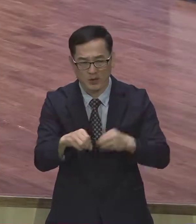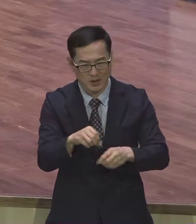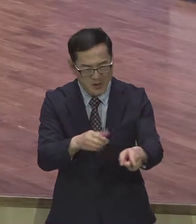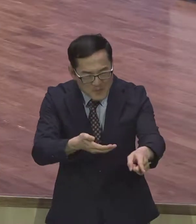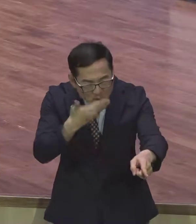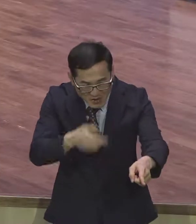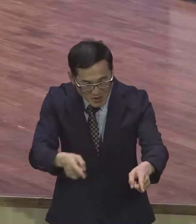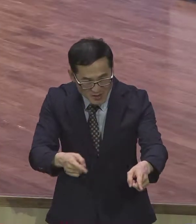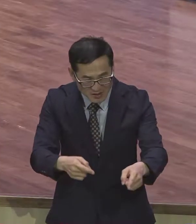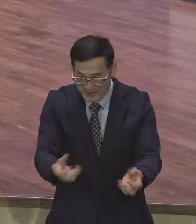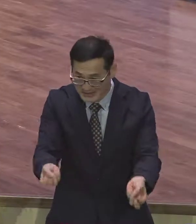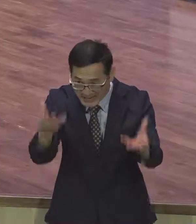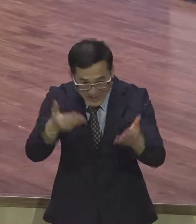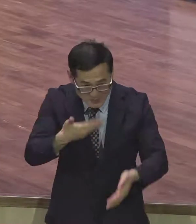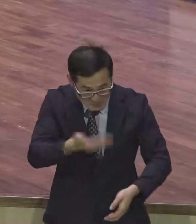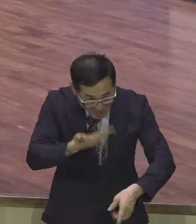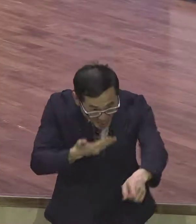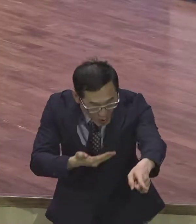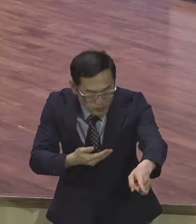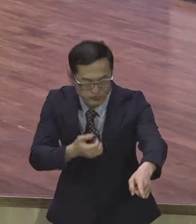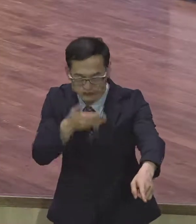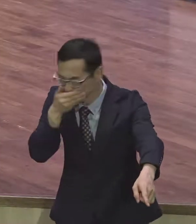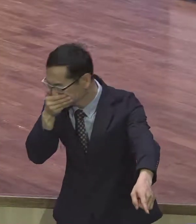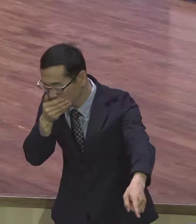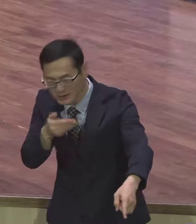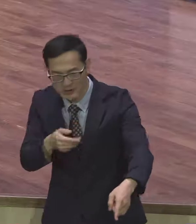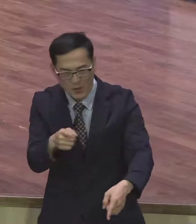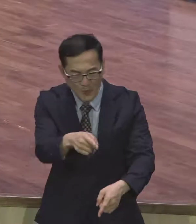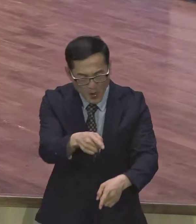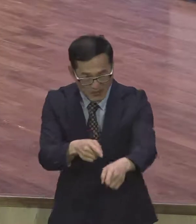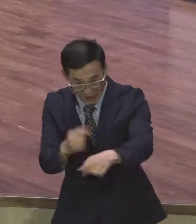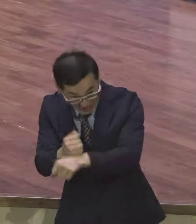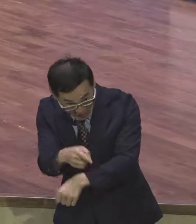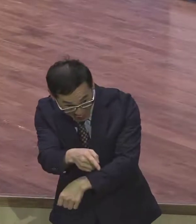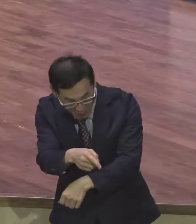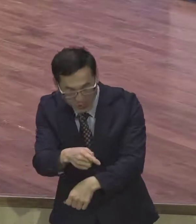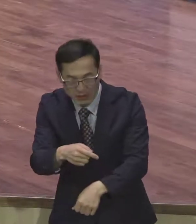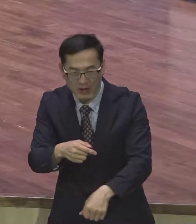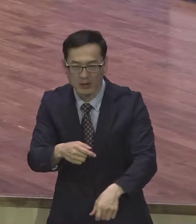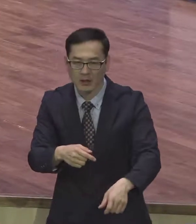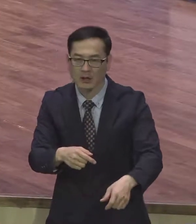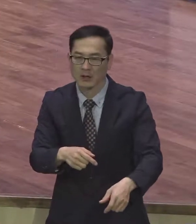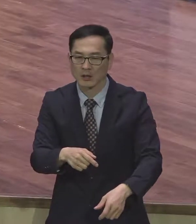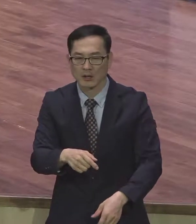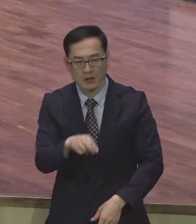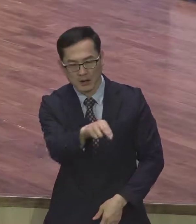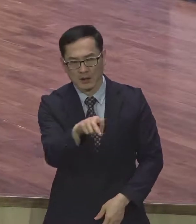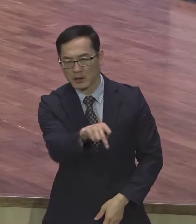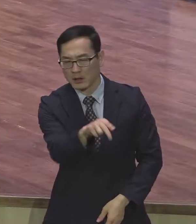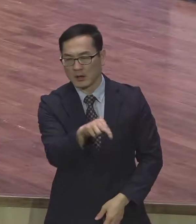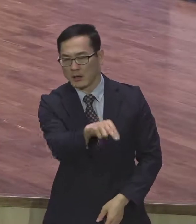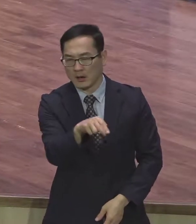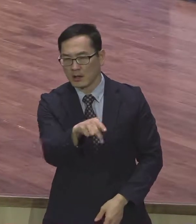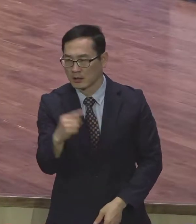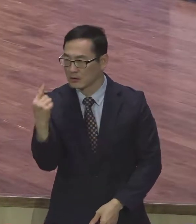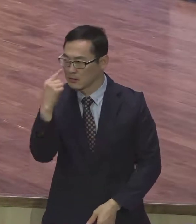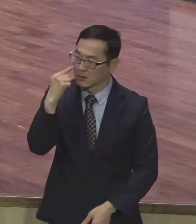이러니 저러니. 왜 그런 걸 다 서론 가지고 그렇게 갈등하고 교회 부흥에 차질을 오게 하냐. 영기